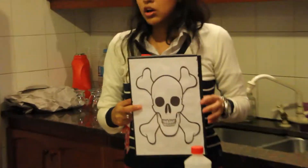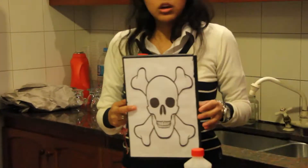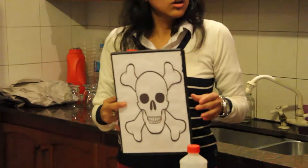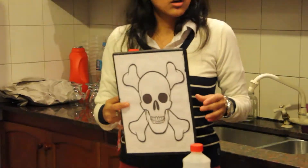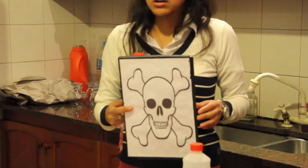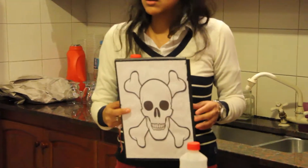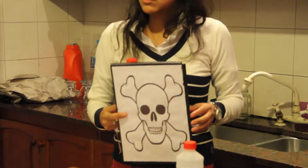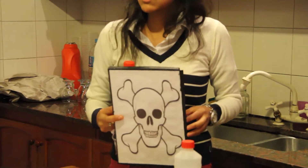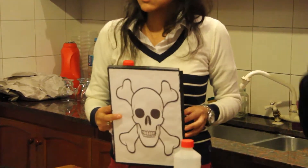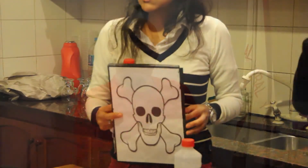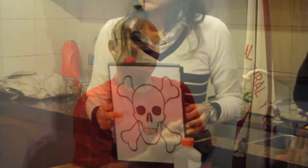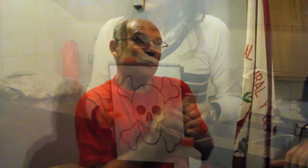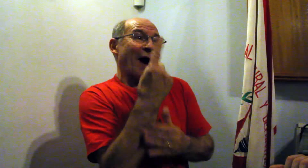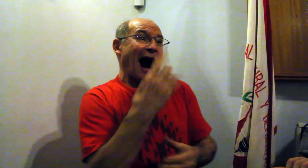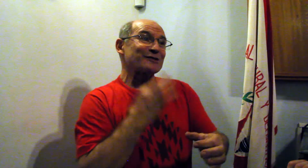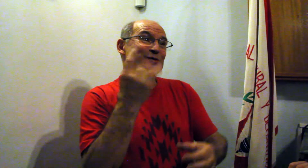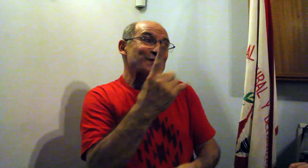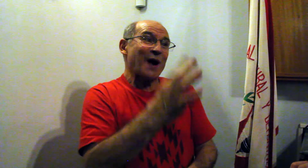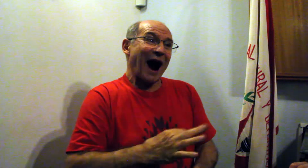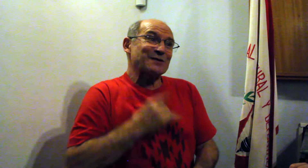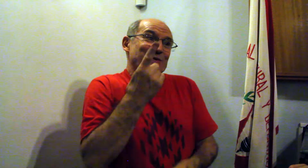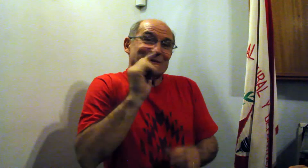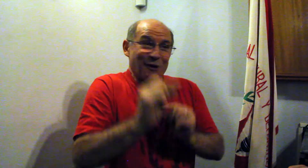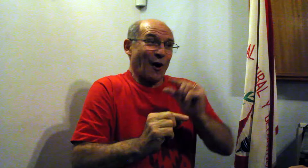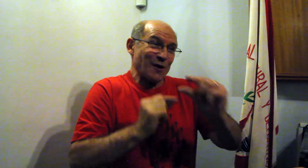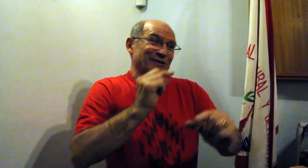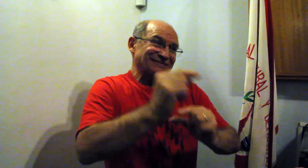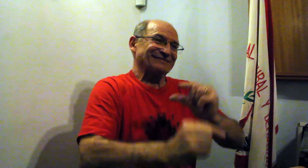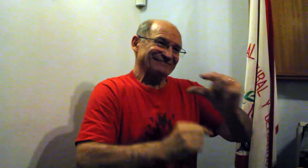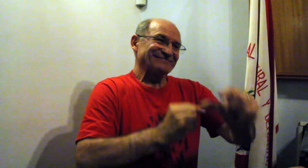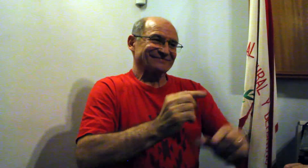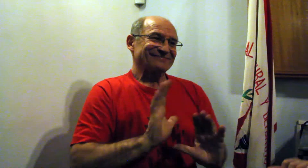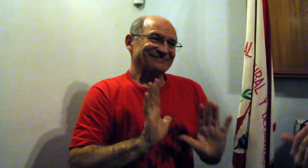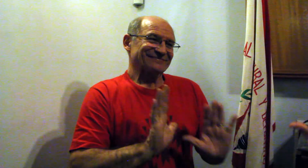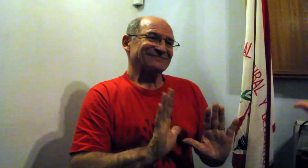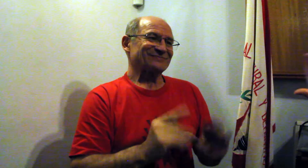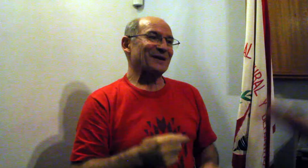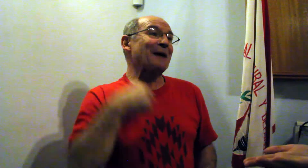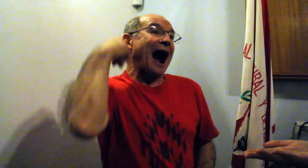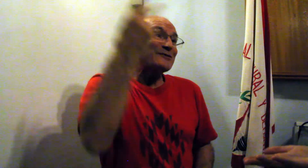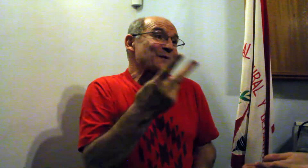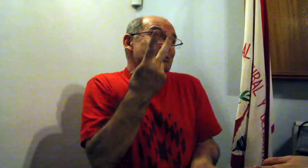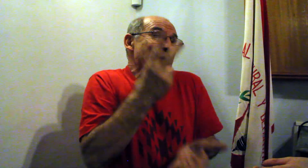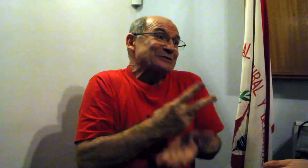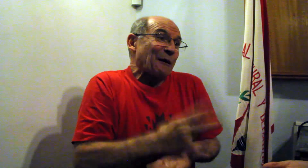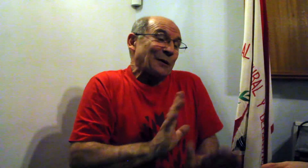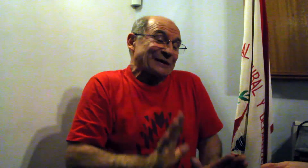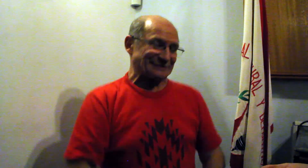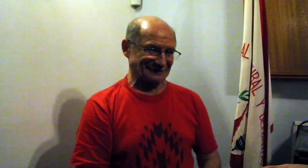que el enfermero se capacite en lengua de señas para que la comunicación en el futuro sea mejor, más fácil.